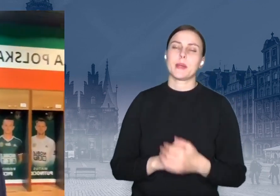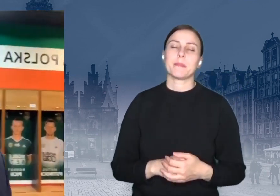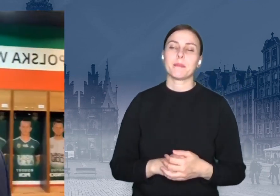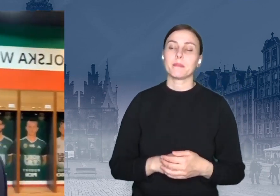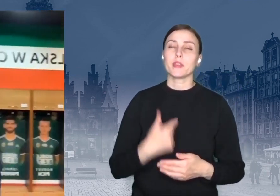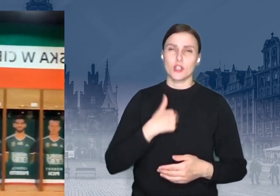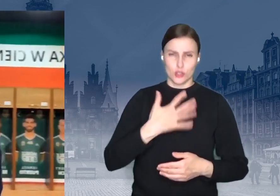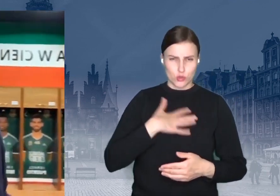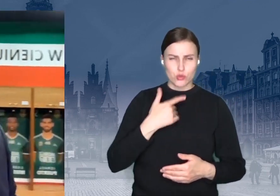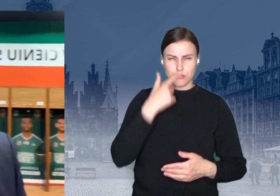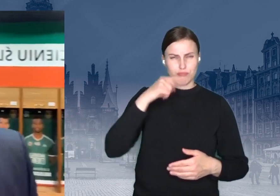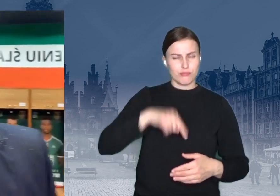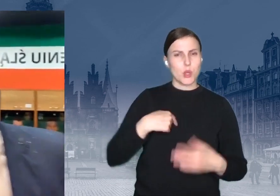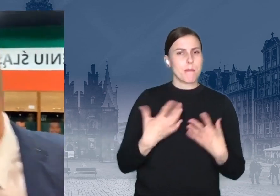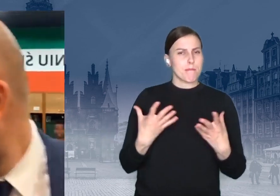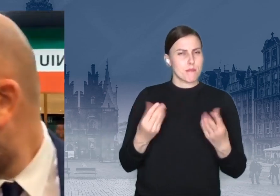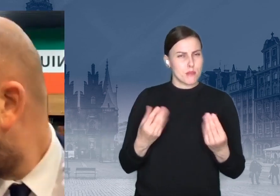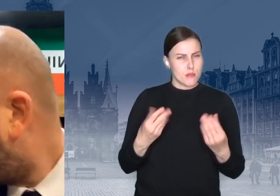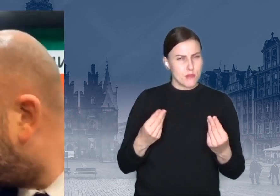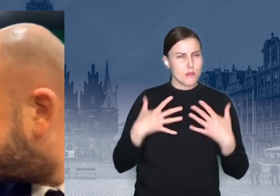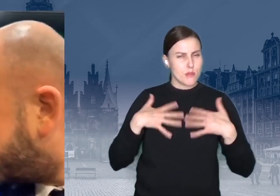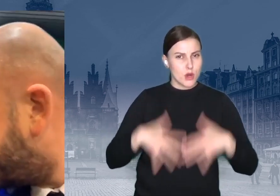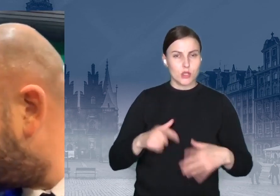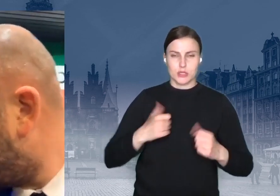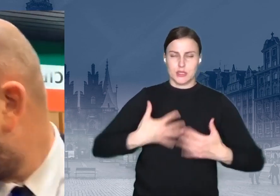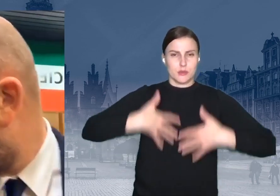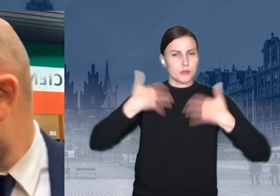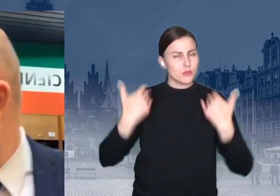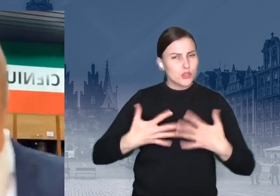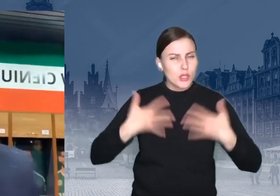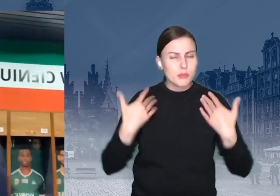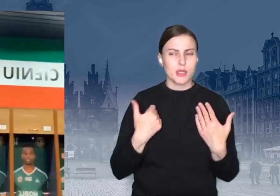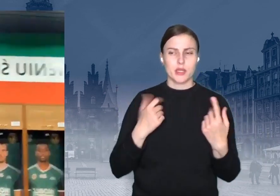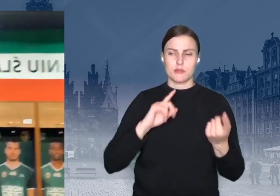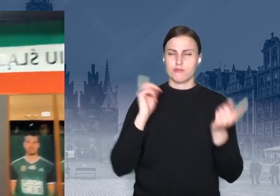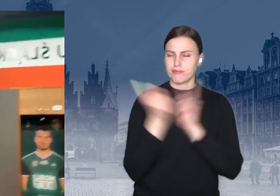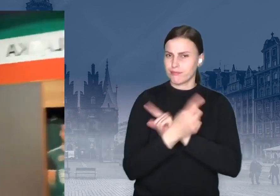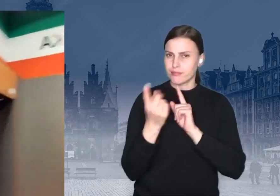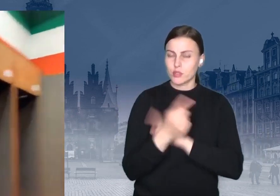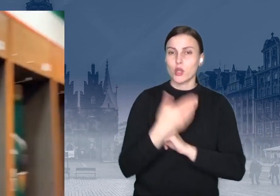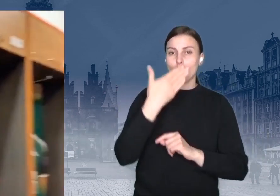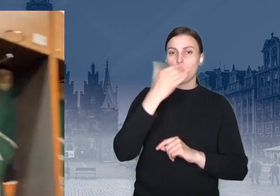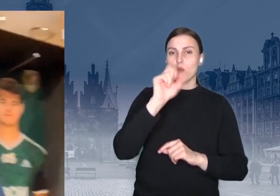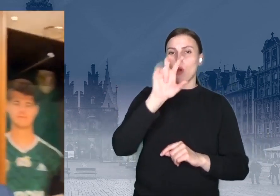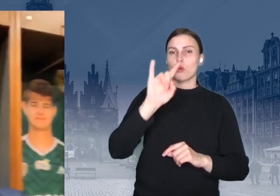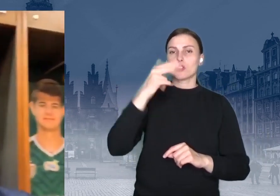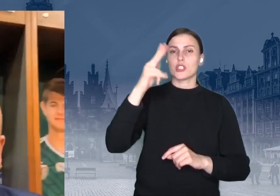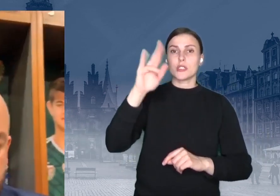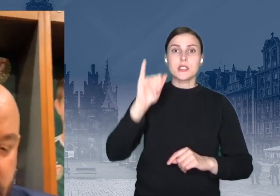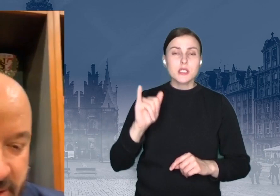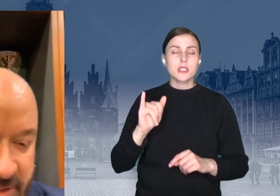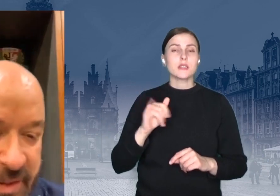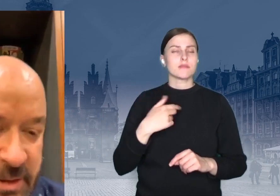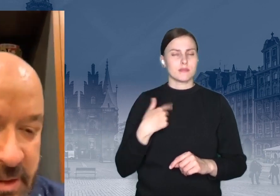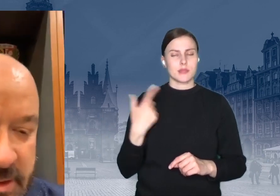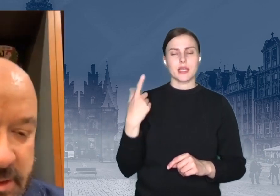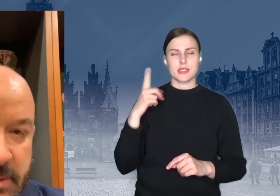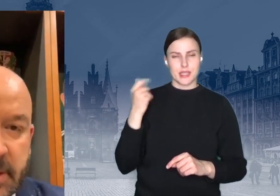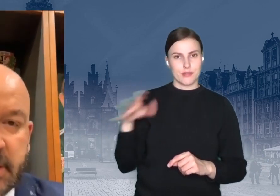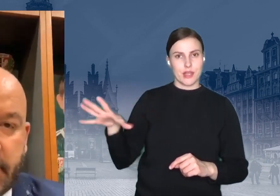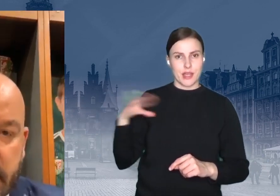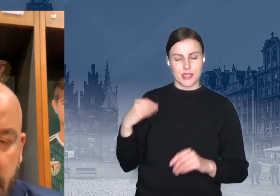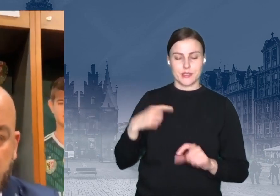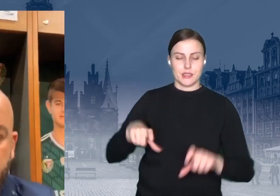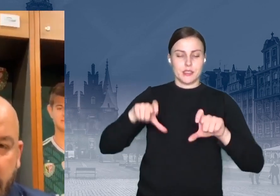ten pot. Oni się tu, słuchajcie, przebierają. Kto tutaj jest? O, Mączyński. Dobra, siądę z Mączyńskim na chwilę, moi drodzy. Siądę na chwilę